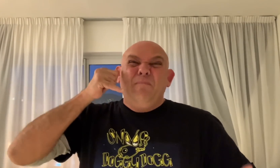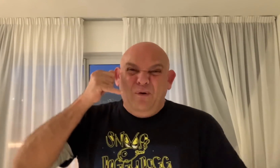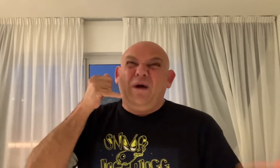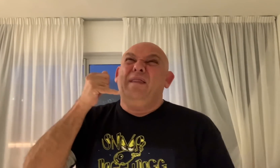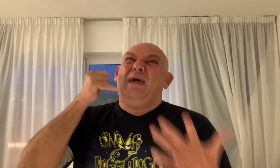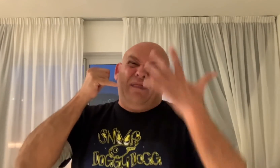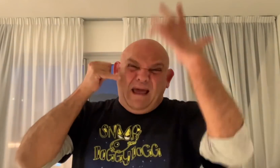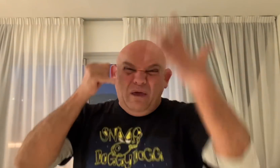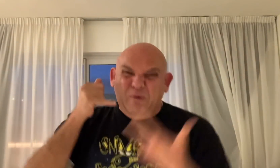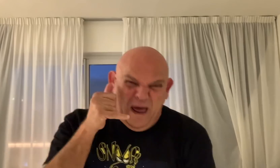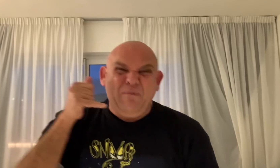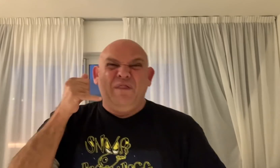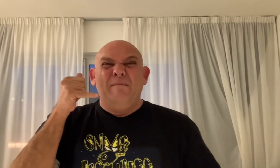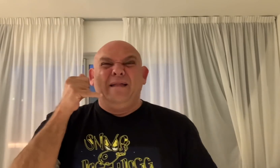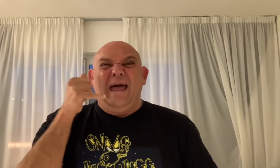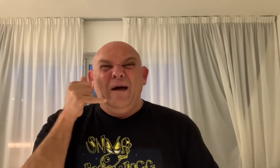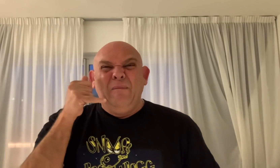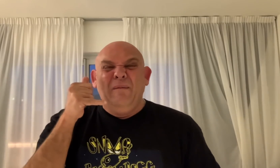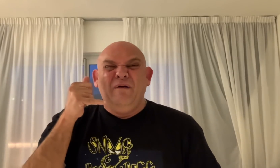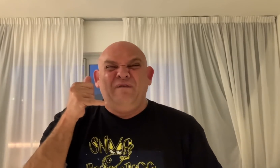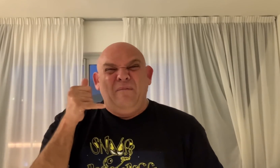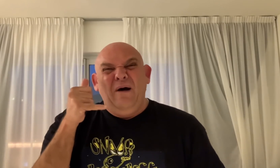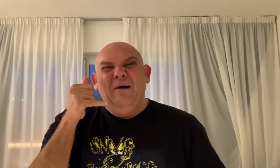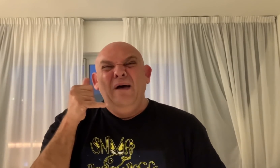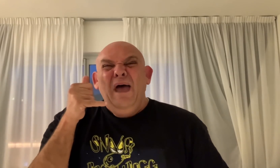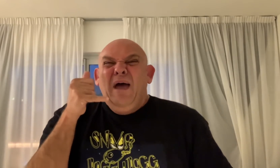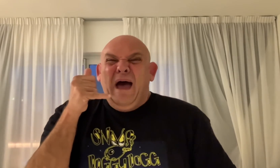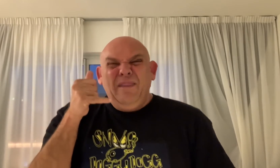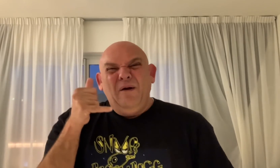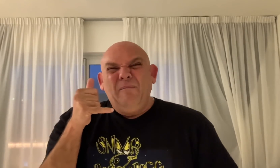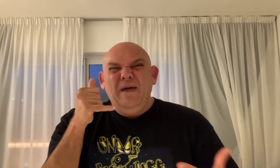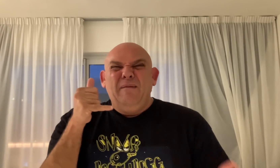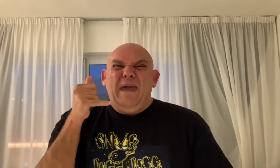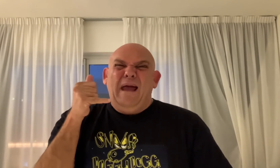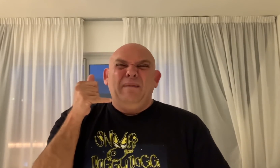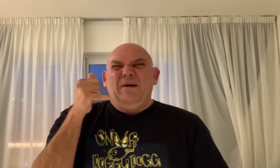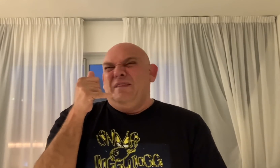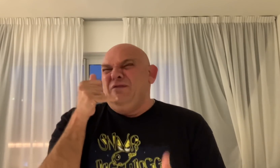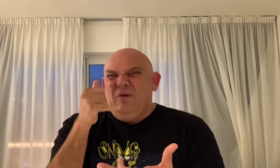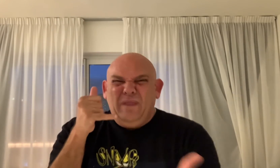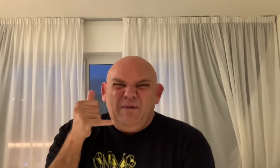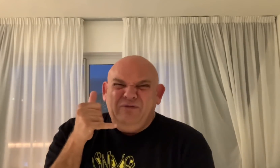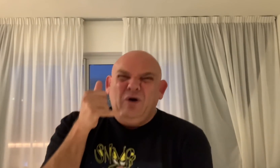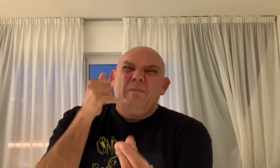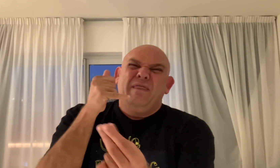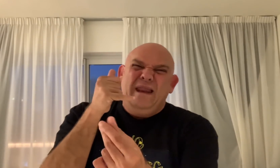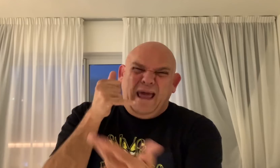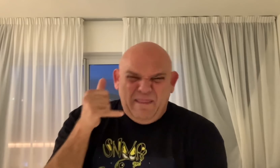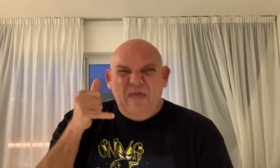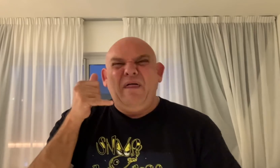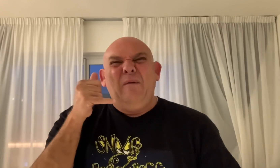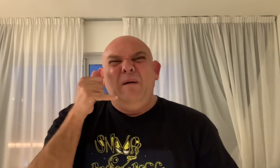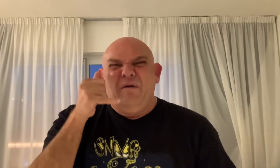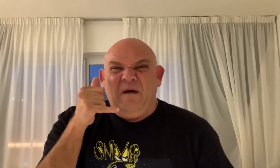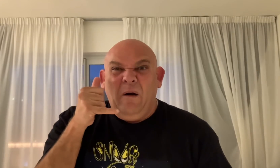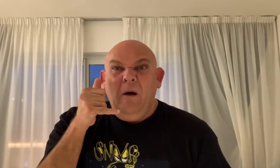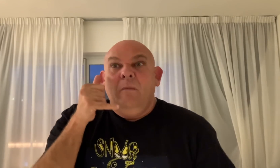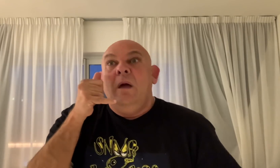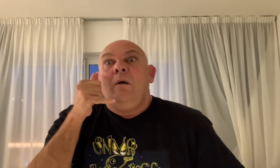brusca de que se ha caído de un árbol y se ha matado, hombre, por favor. Ay, mío, de mi alma, yo qué sé, esto lo podría haber hecho con más delicadeza, hombre, por favor. Hombre, yo qué